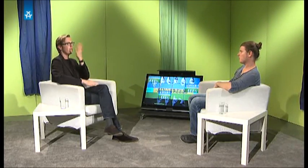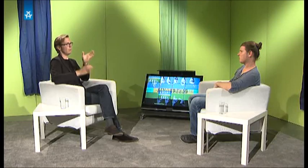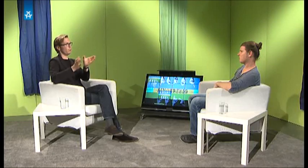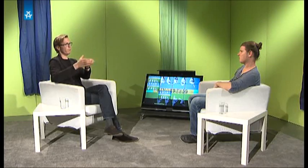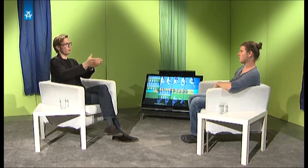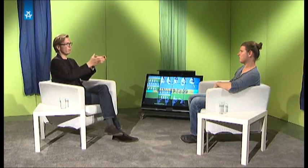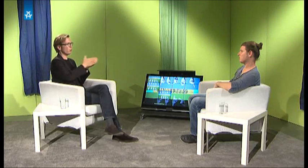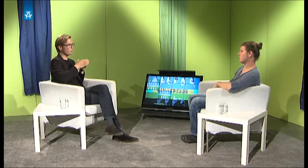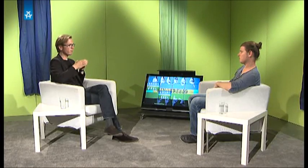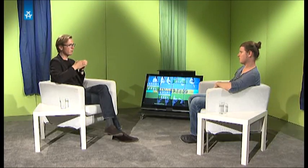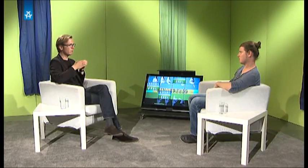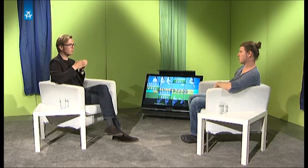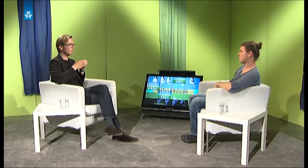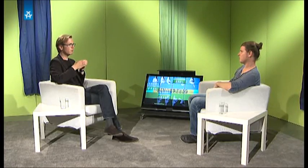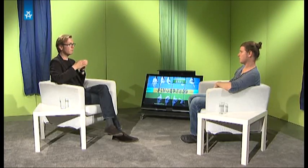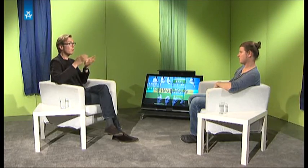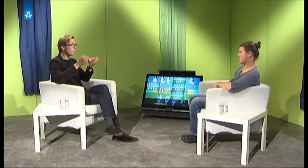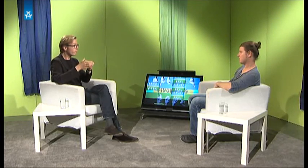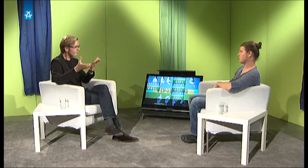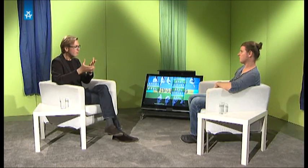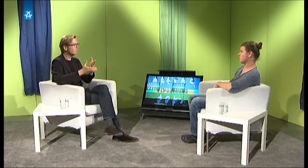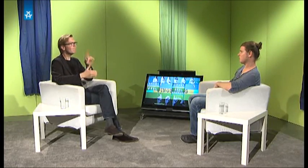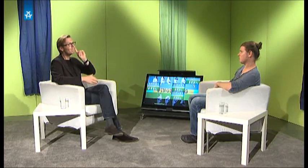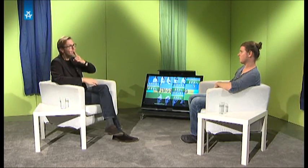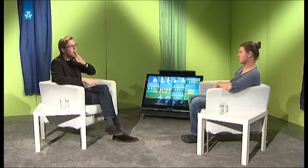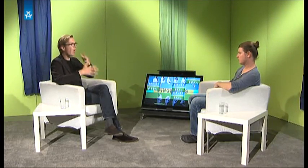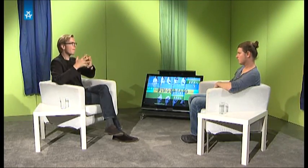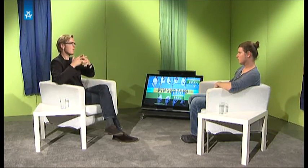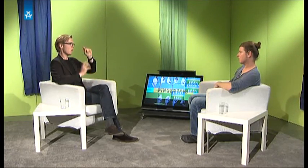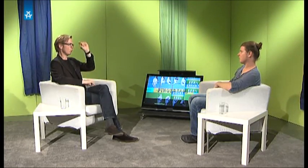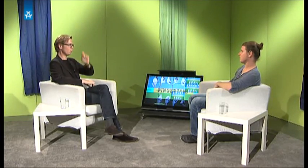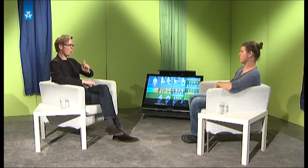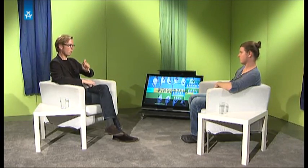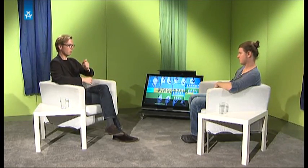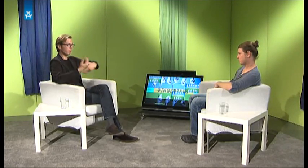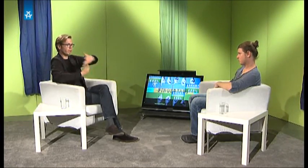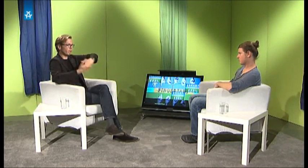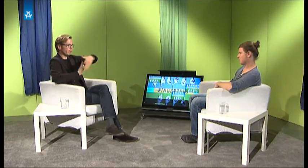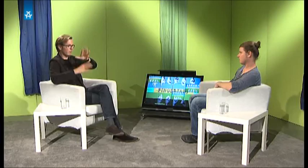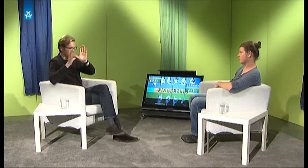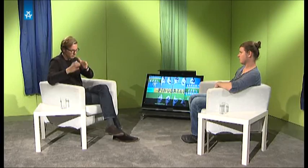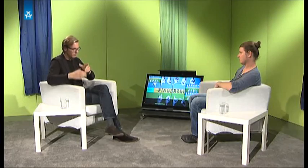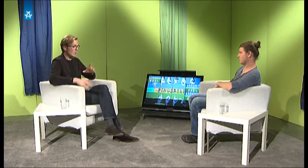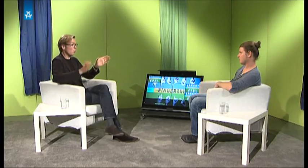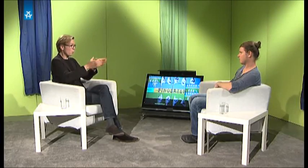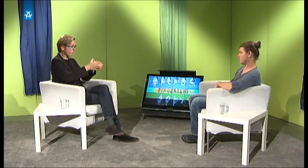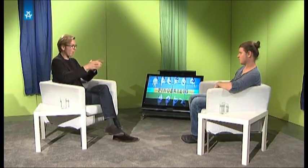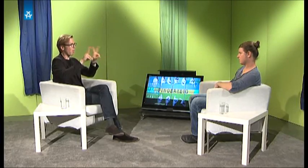ist, dass die Menschen ein bisschen in Gruppen geblieben sind. Und die Gruppen waren zum einen so die amerikanischen Taubenstudenten, dann die internationalen